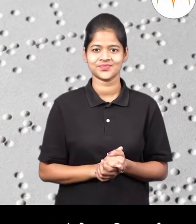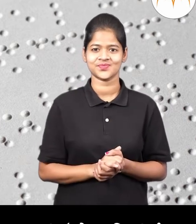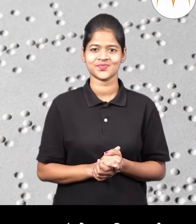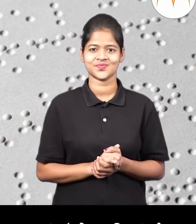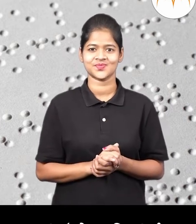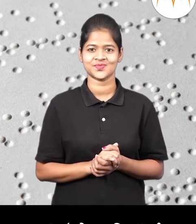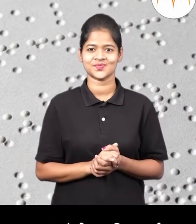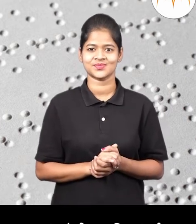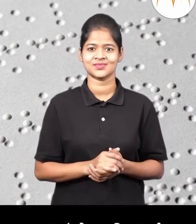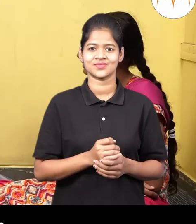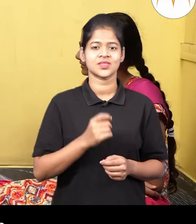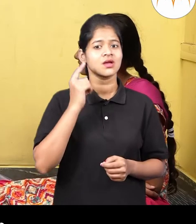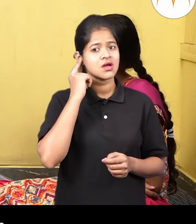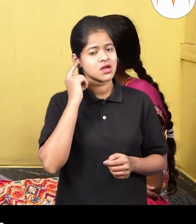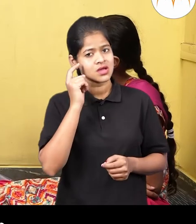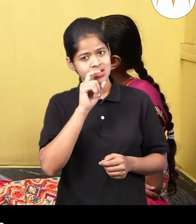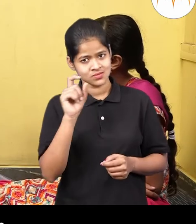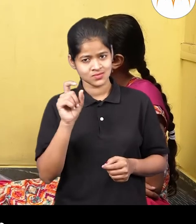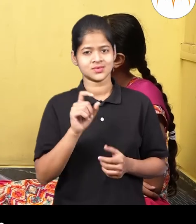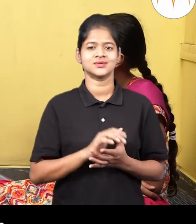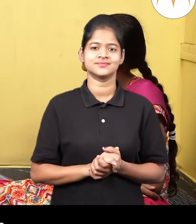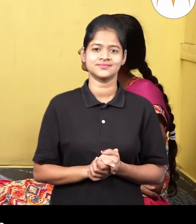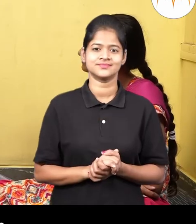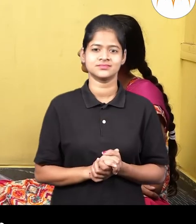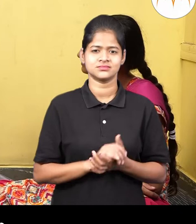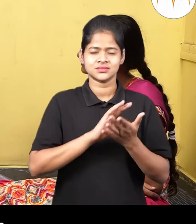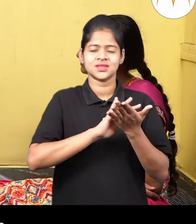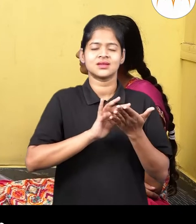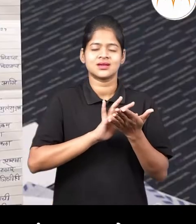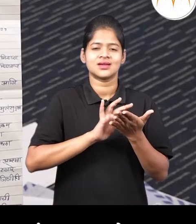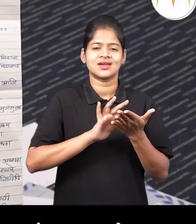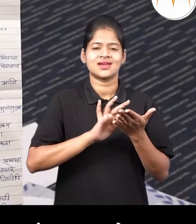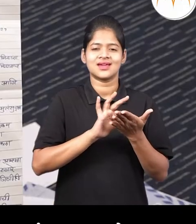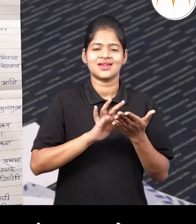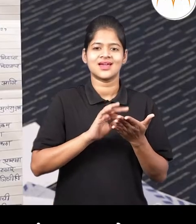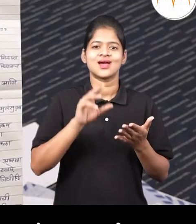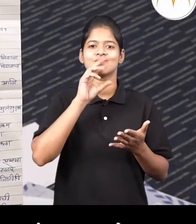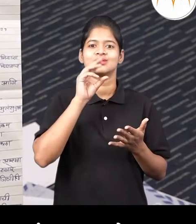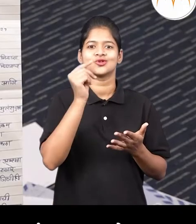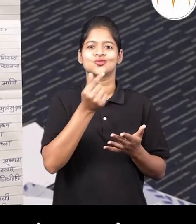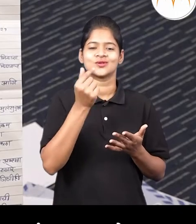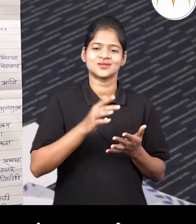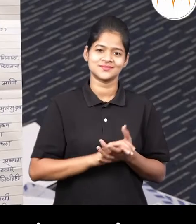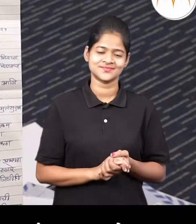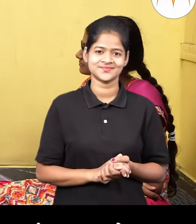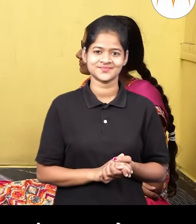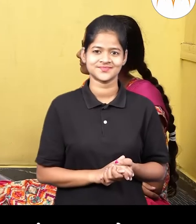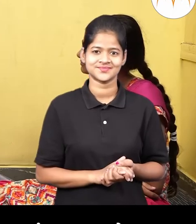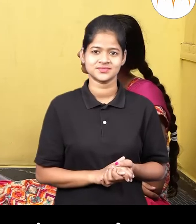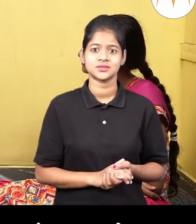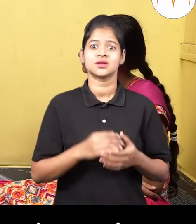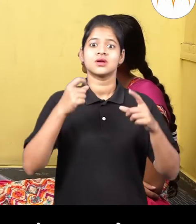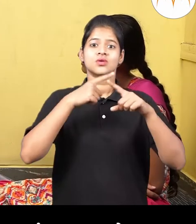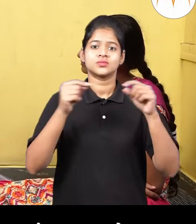ती ब्रेल लिपी। आथवा नीट आएकु येट असनारे लोक वापरताथ ती अक्षरांची लिपी किमा